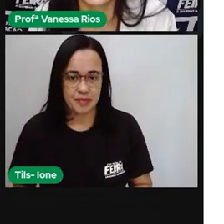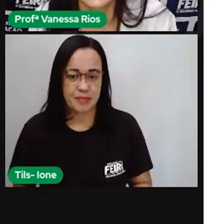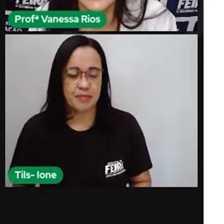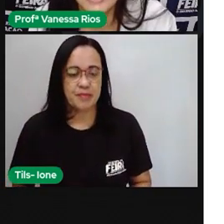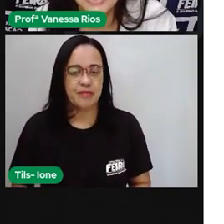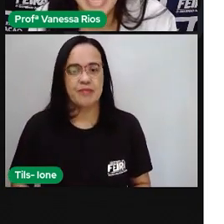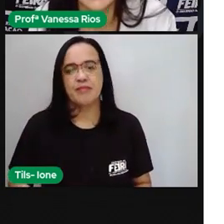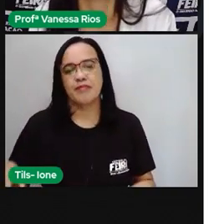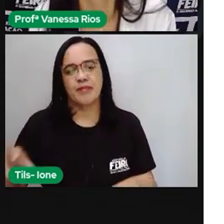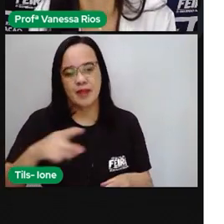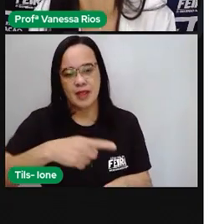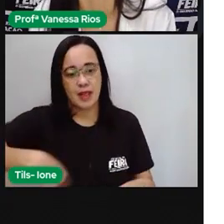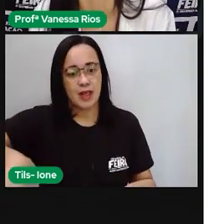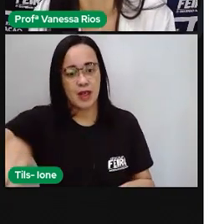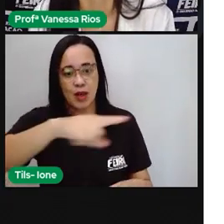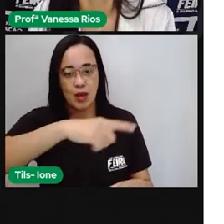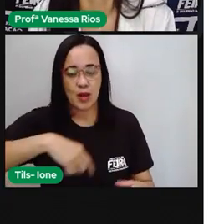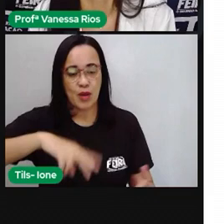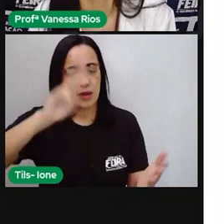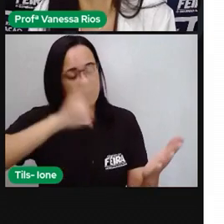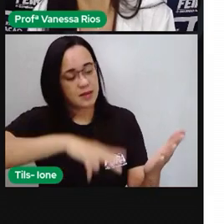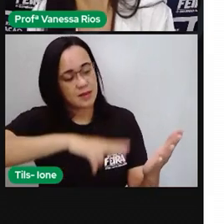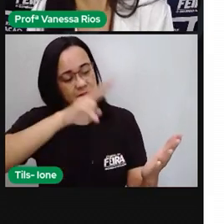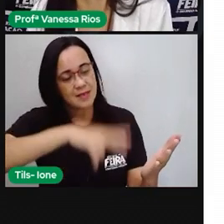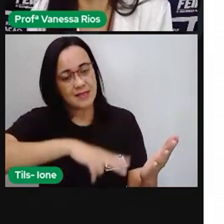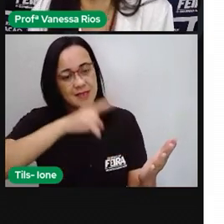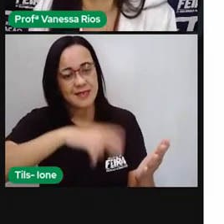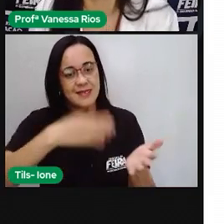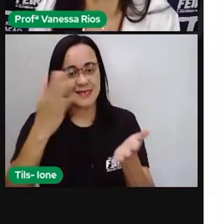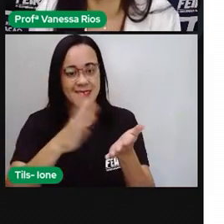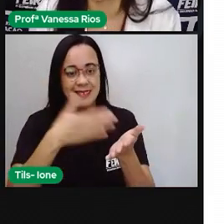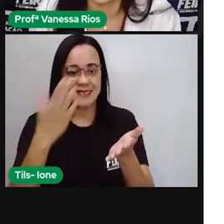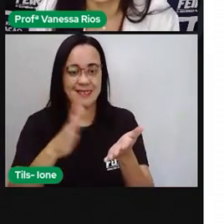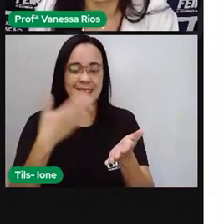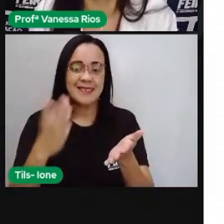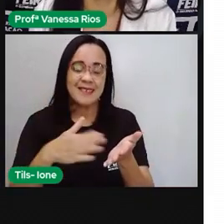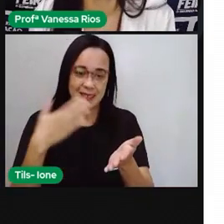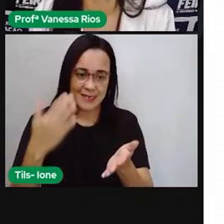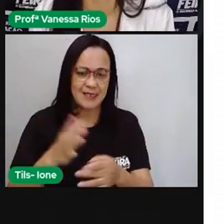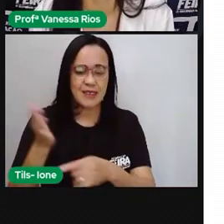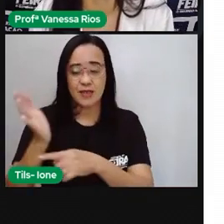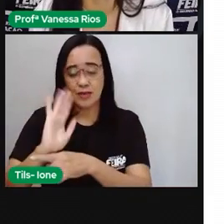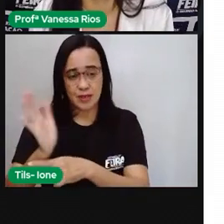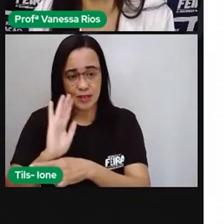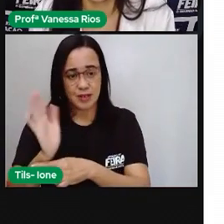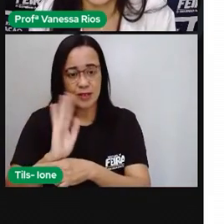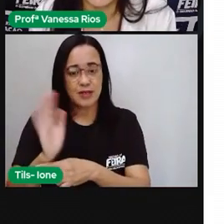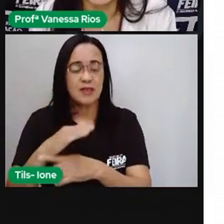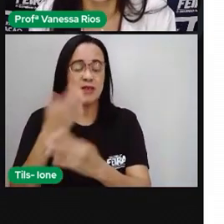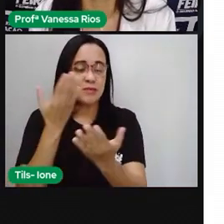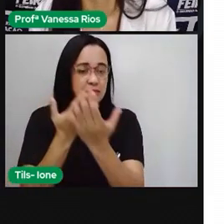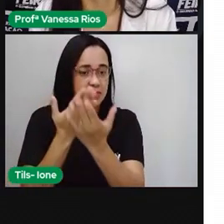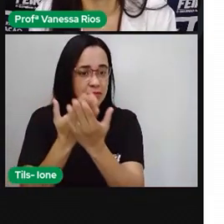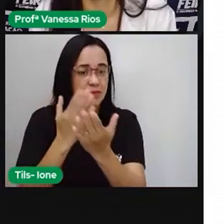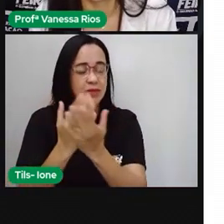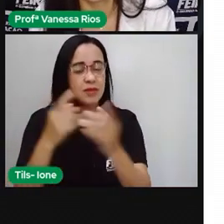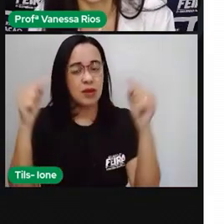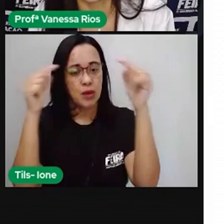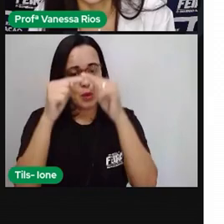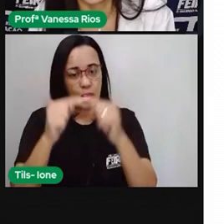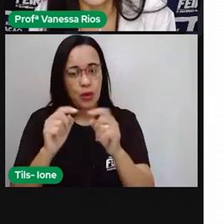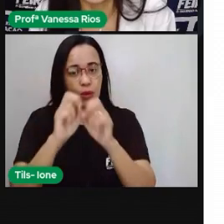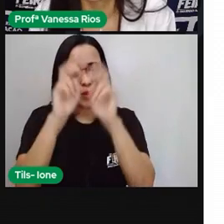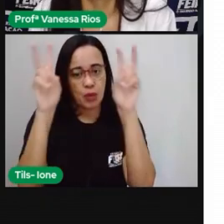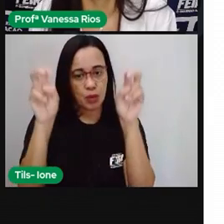de leitura. Nós já tivemos aí uma videoaula relacionada a esse tema, roda